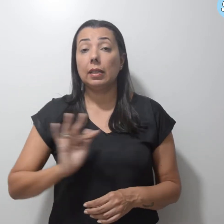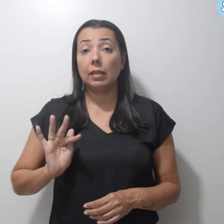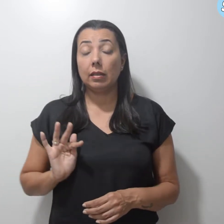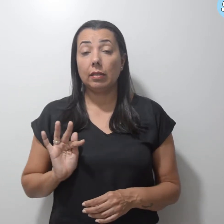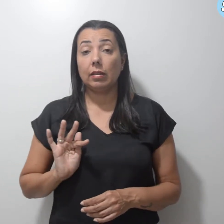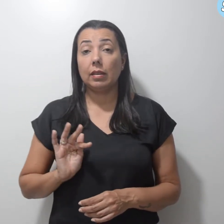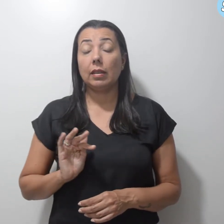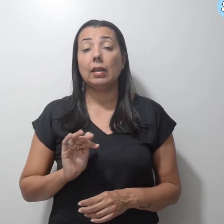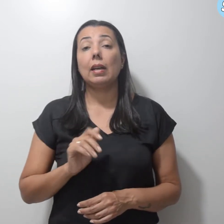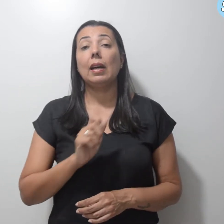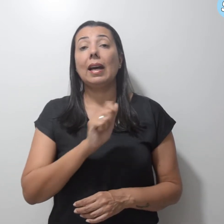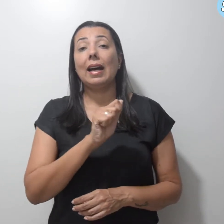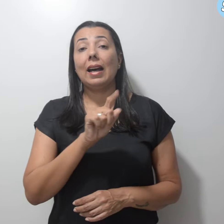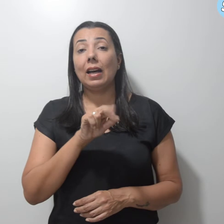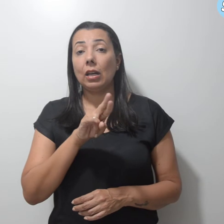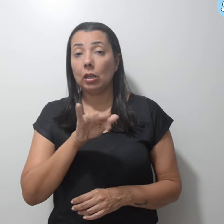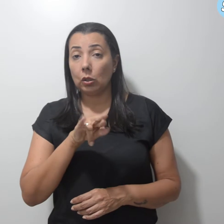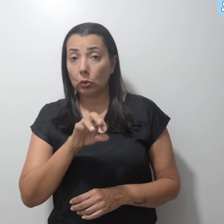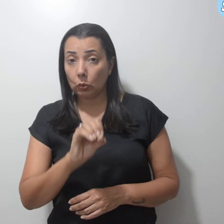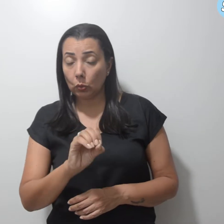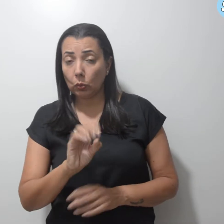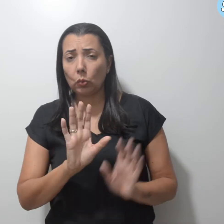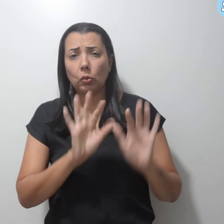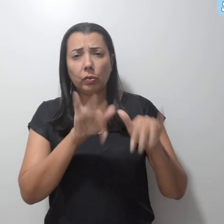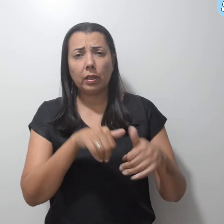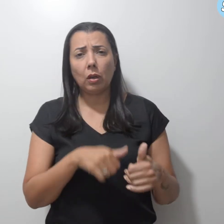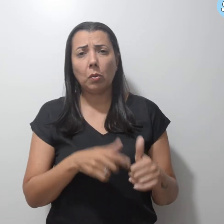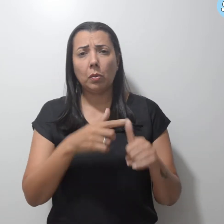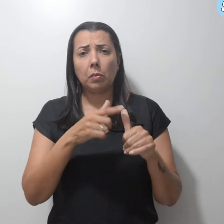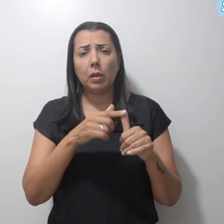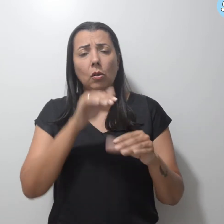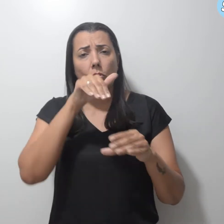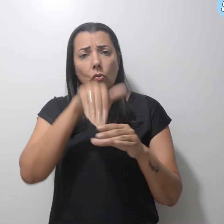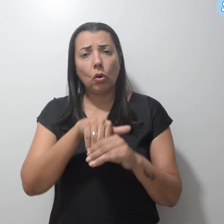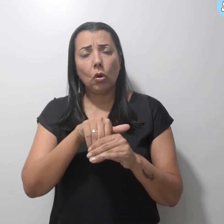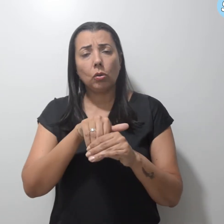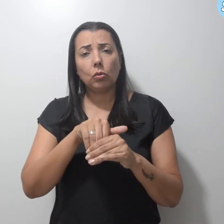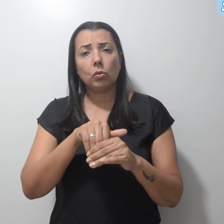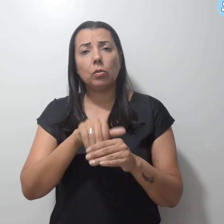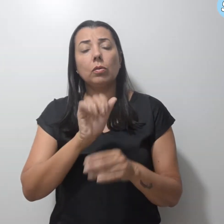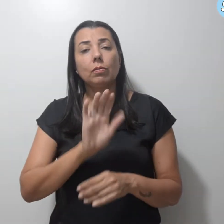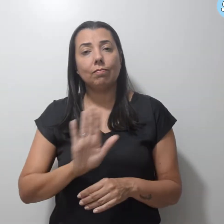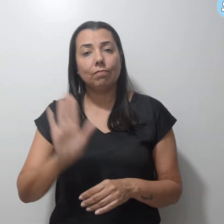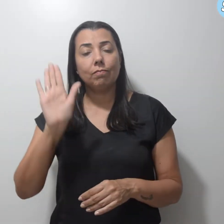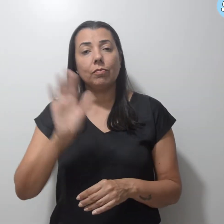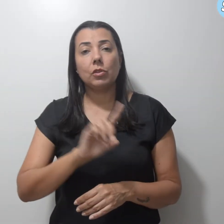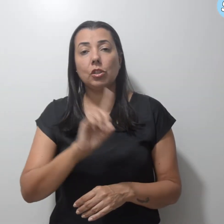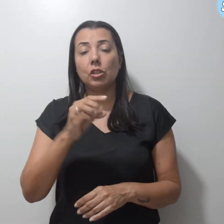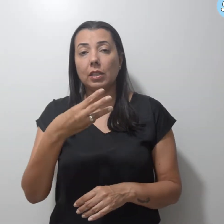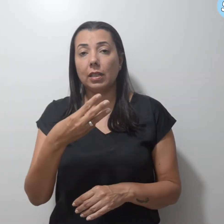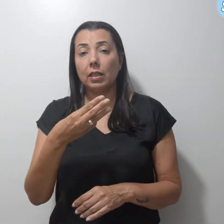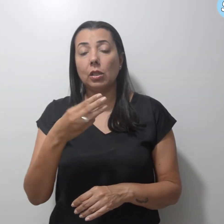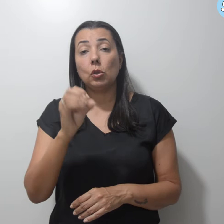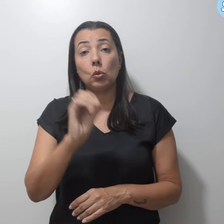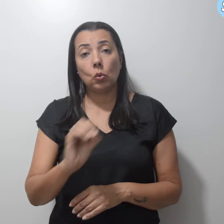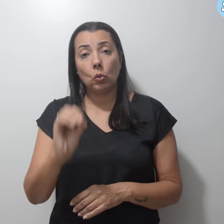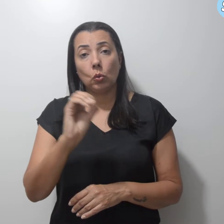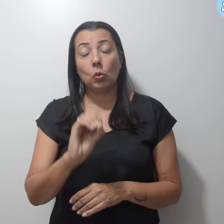imediatamente, após o fim do primeiro turno das eleições, no dia 3 de outubro, afirmou que